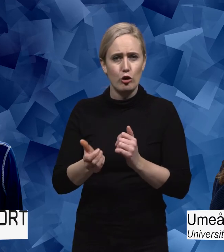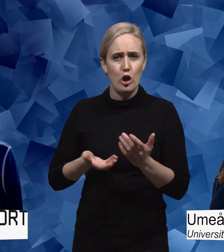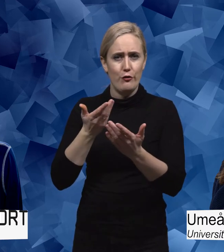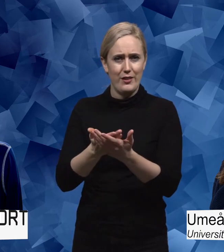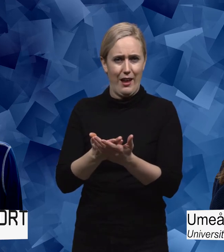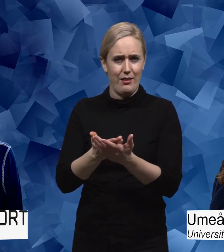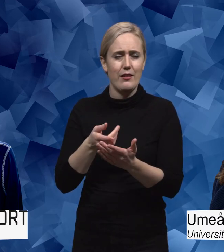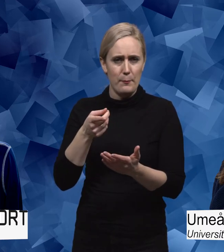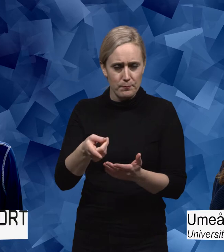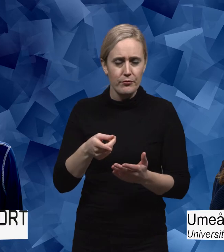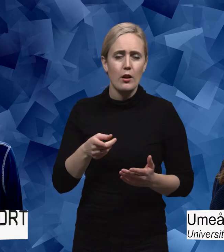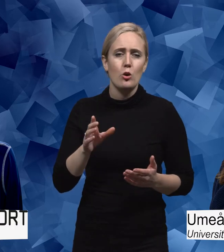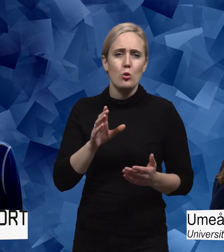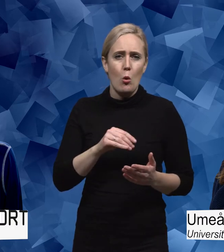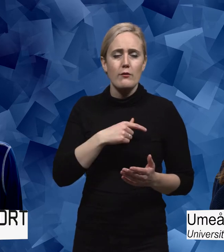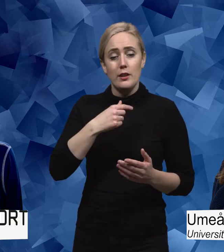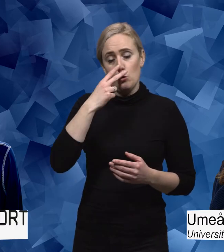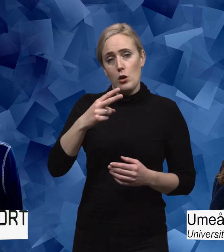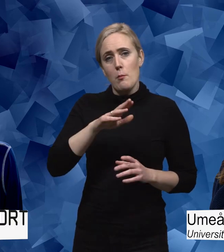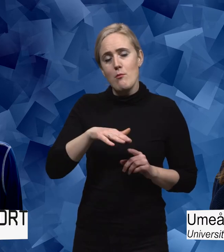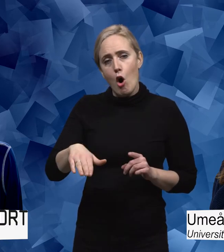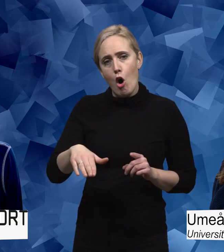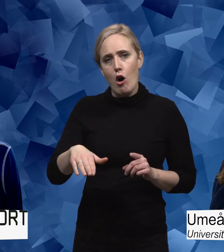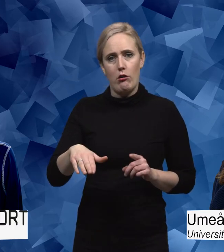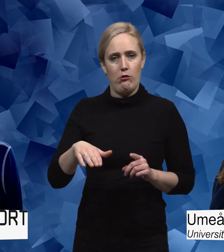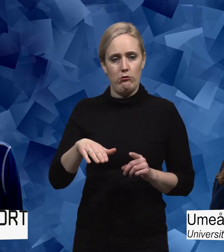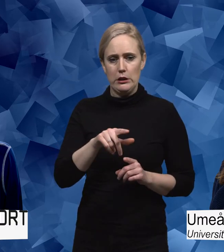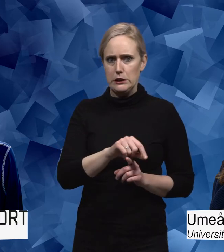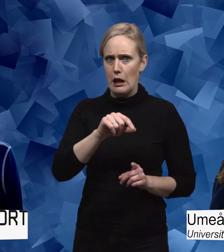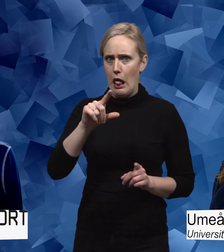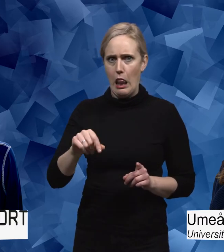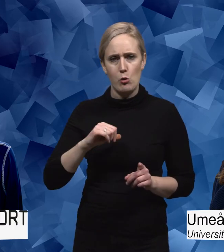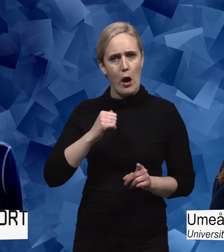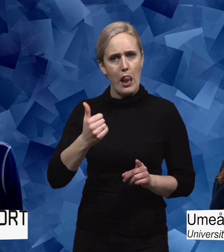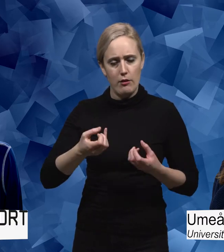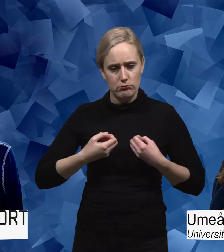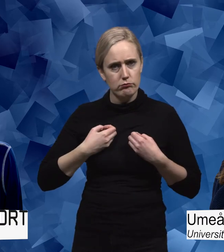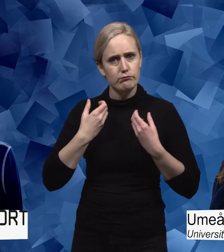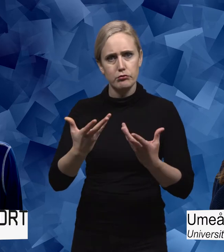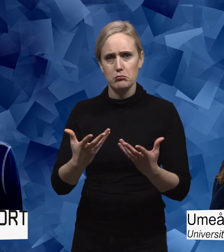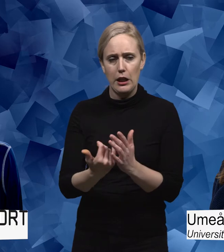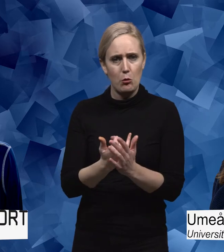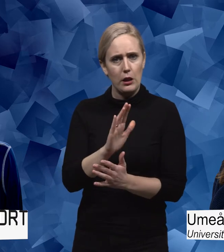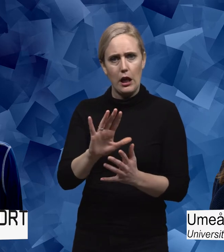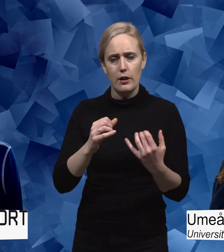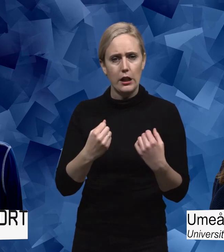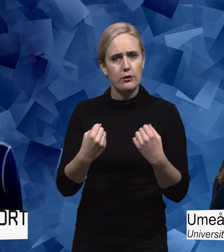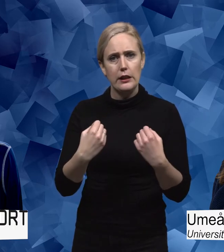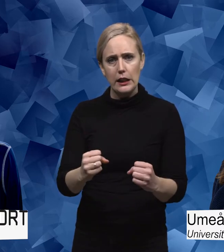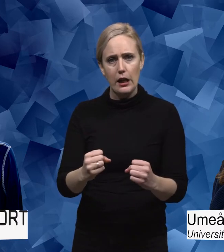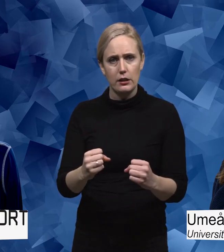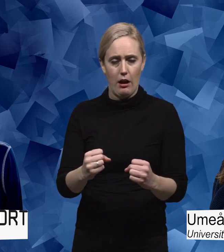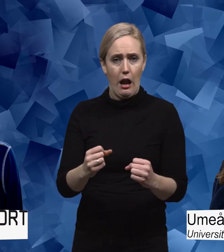datumstöd till idrottsrörelsen, där vi såg att barn sällan får komma till tals inom aktiviteter eller som